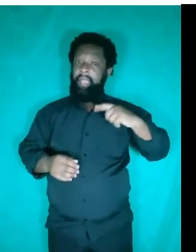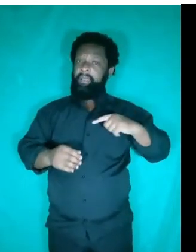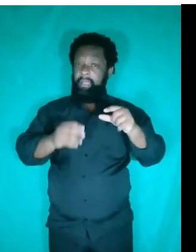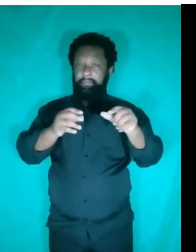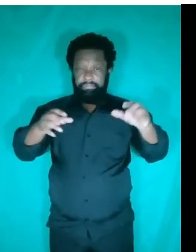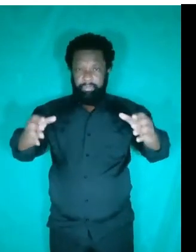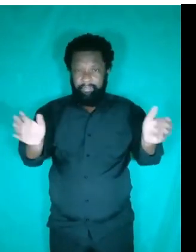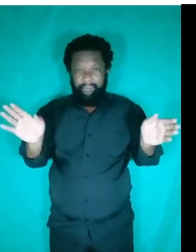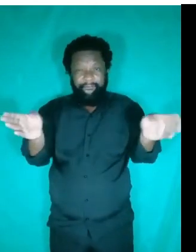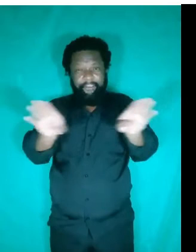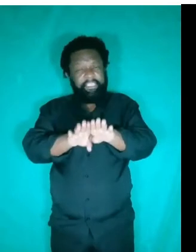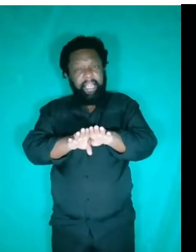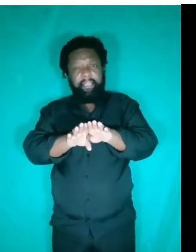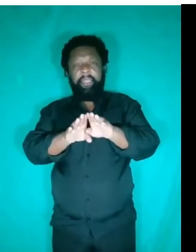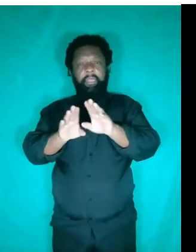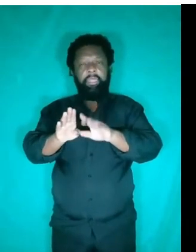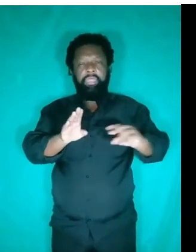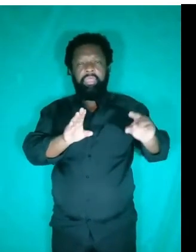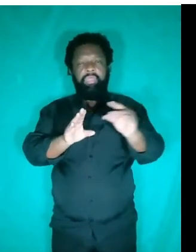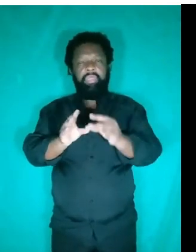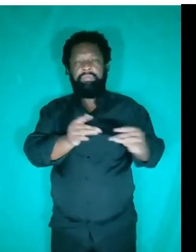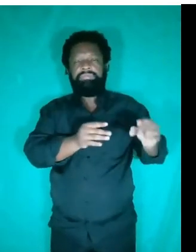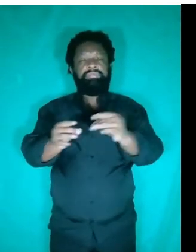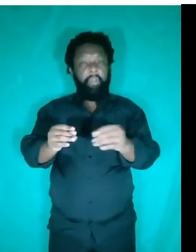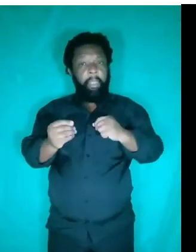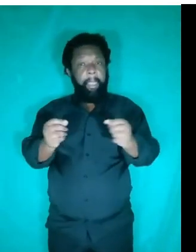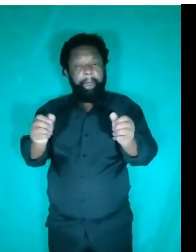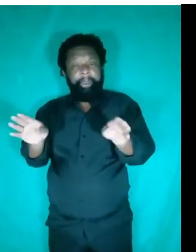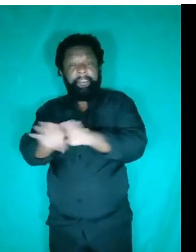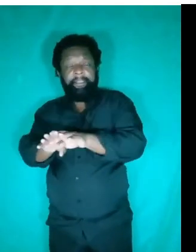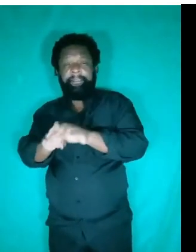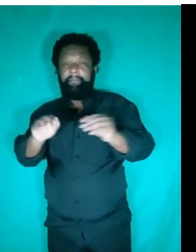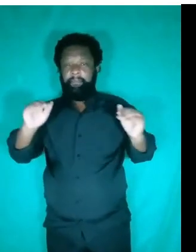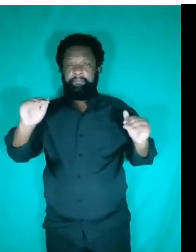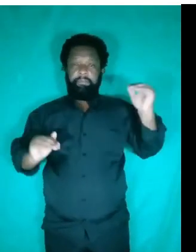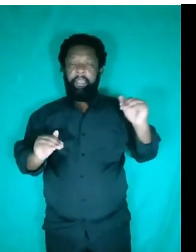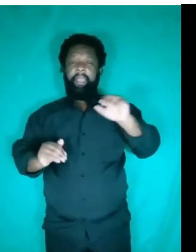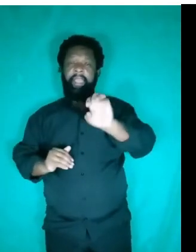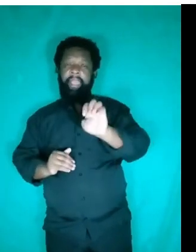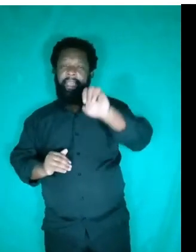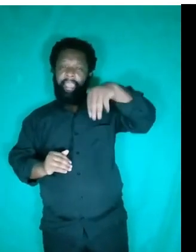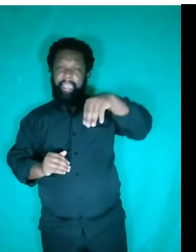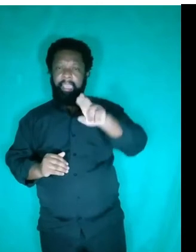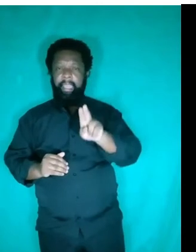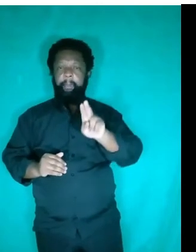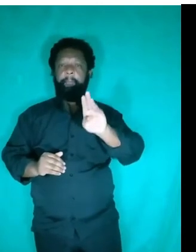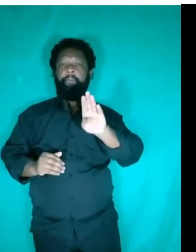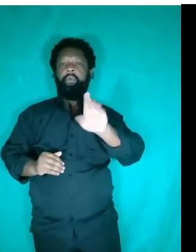confinado. E esse fluido, ele tem, ele é confinado por dois êmbolos. Êmbolo é um dispositivo que permite